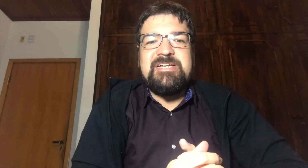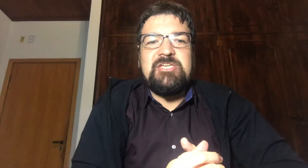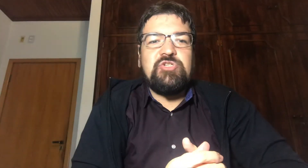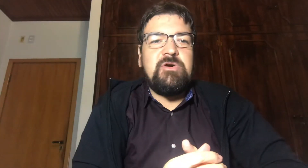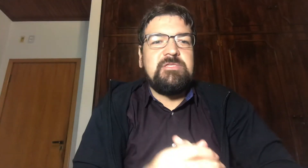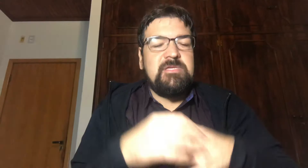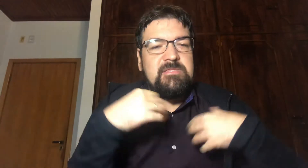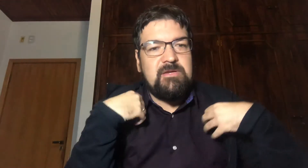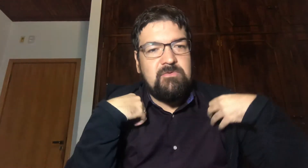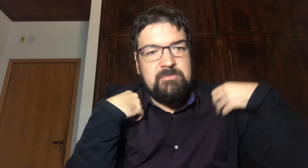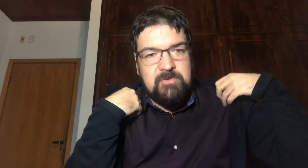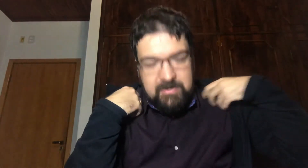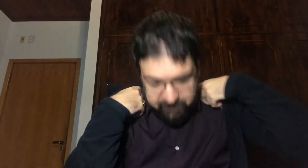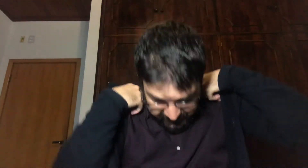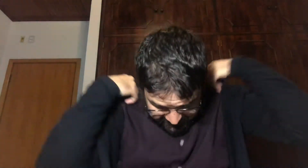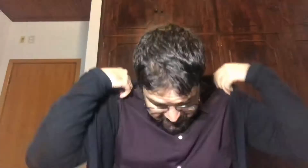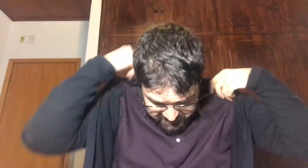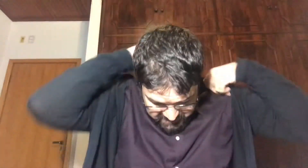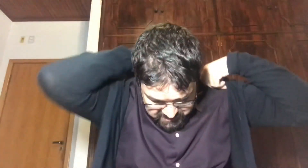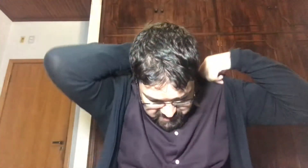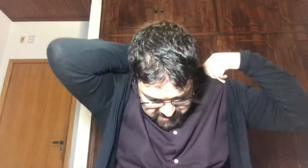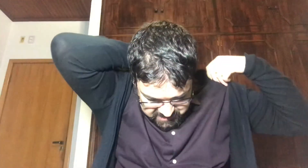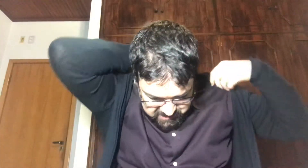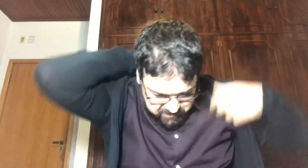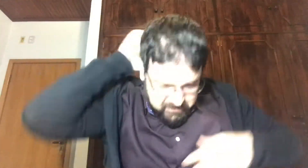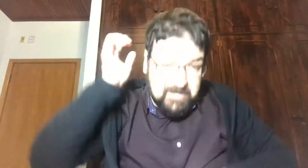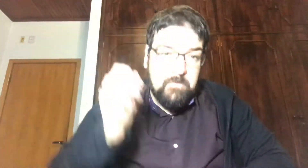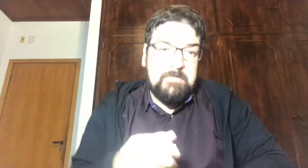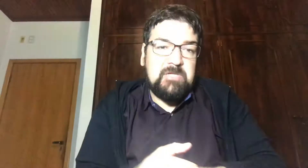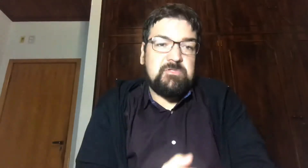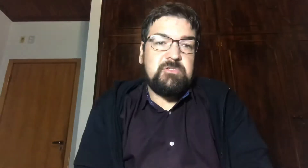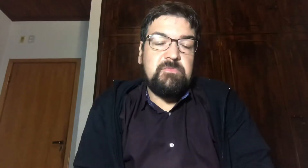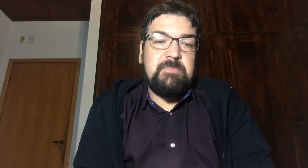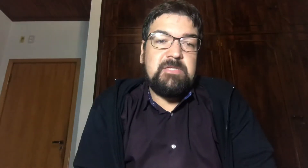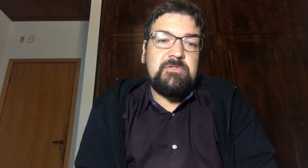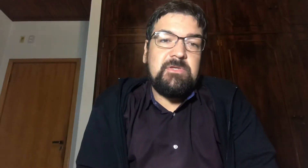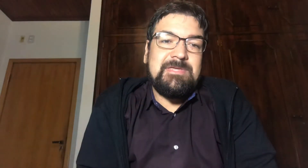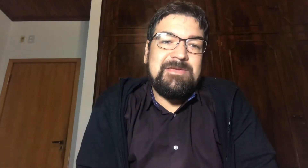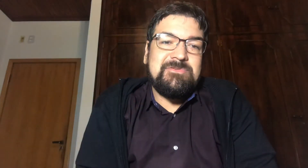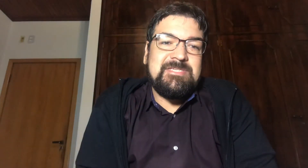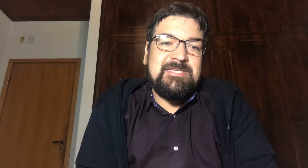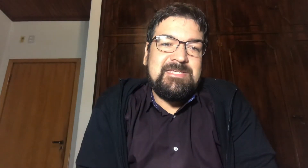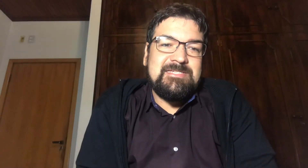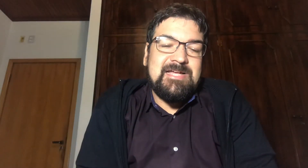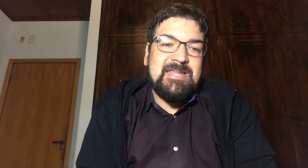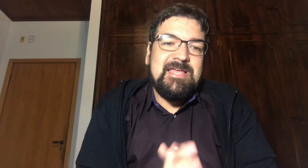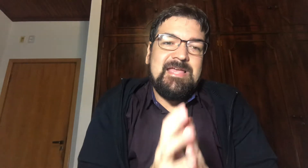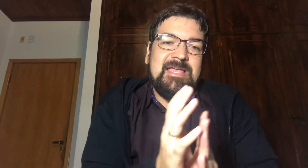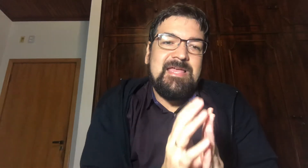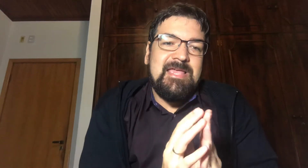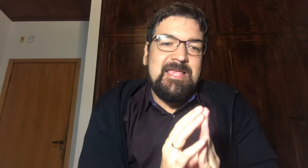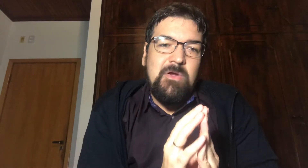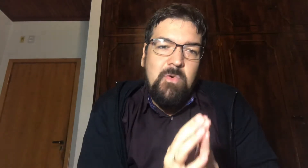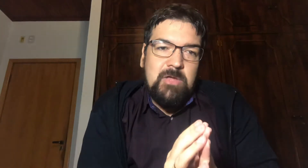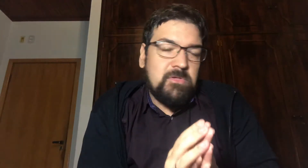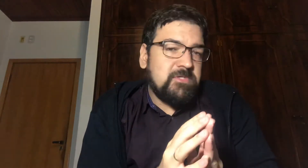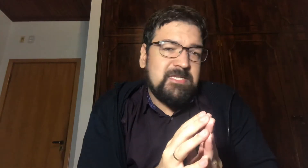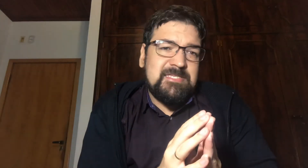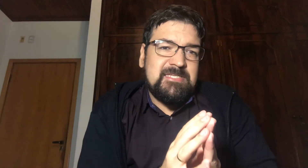Caixote, retângulo e por aí vai E o que que eu penso disso? Eu penso que é o seguinte, cara Enquanto, a não ser que você